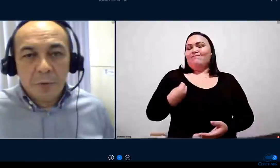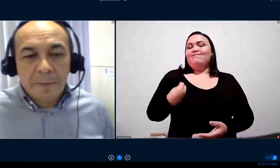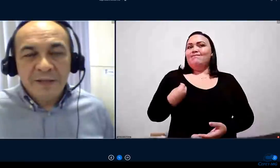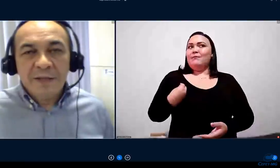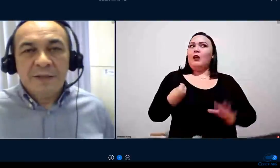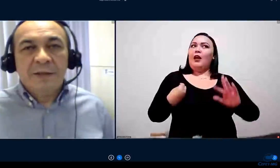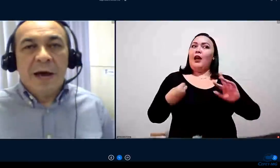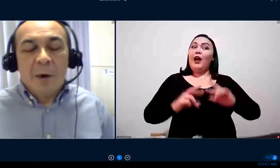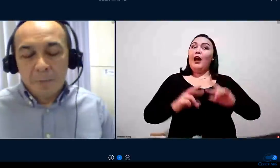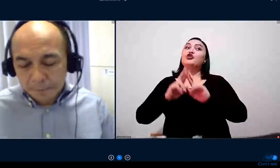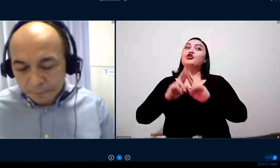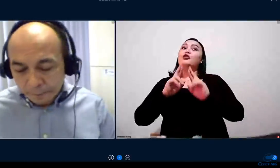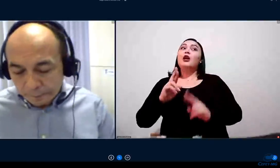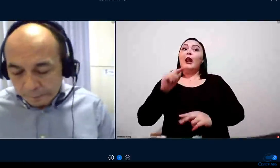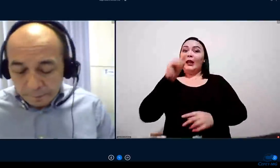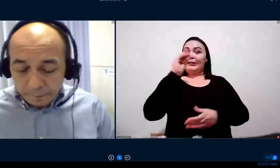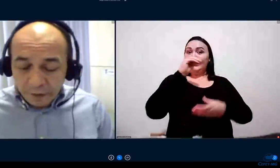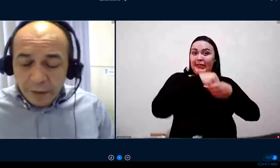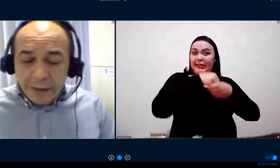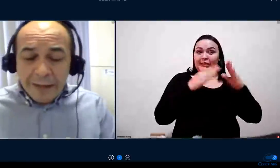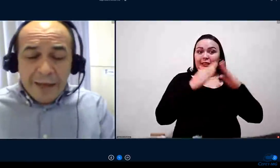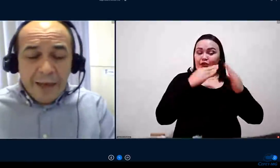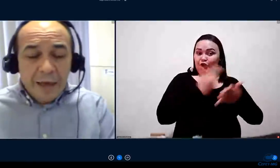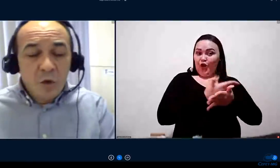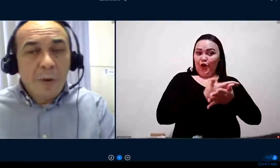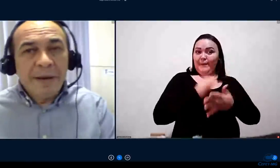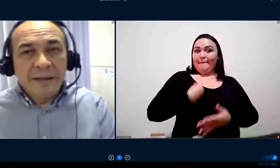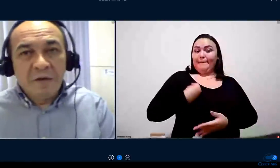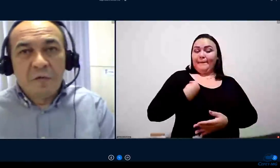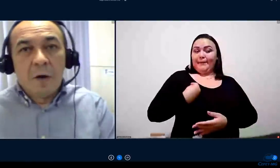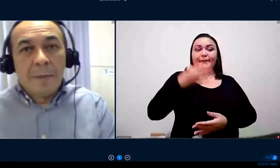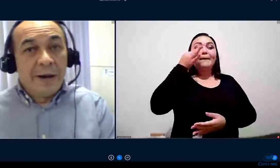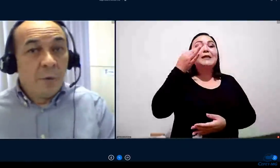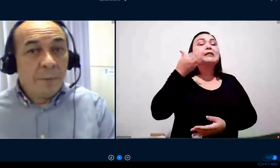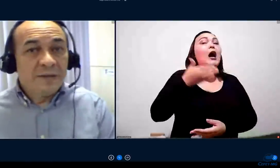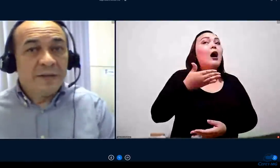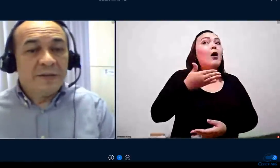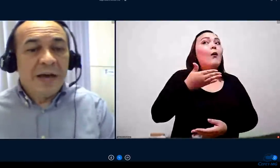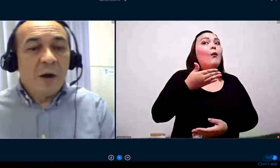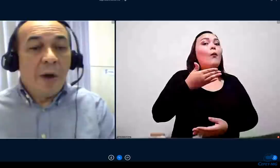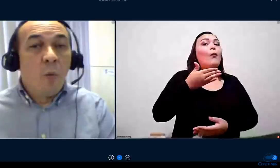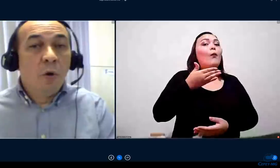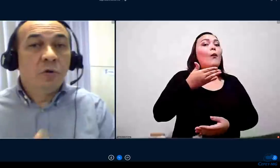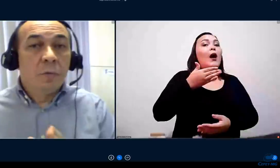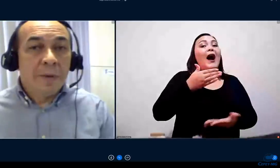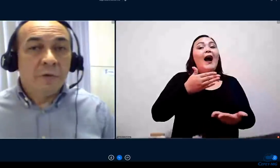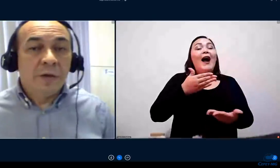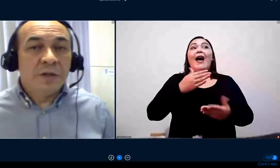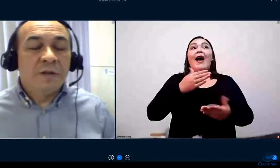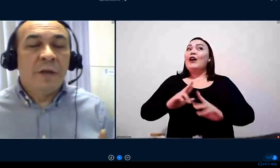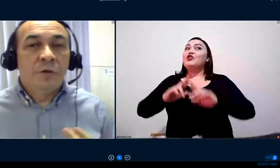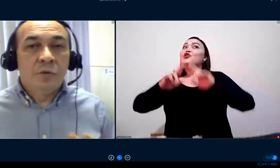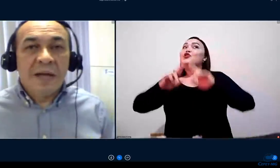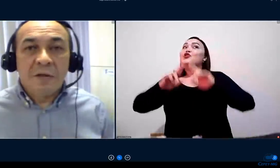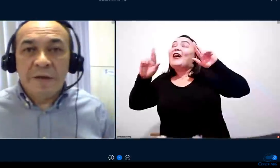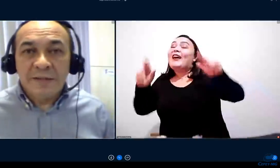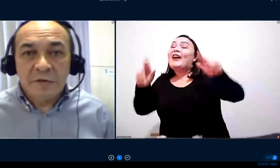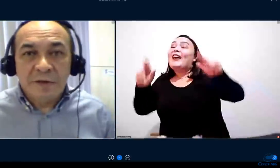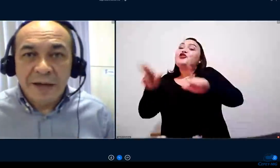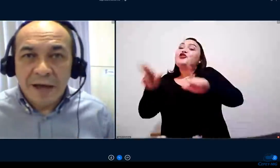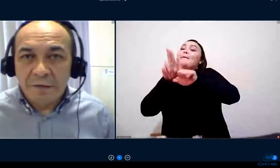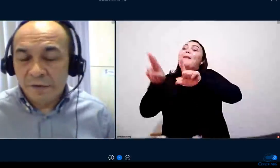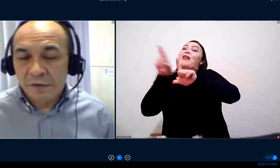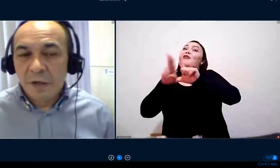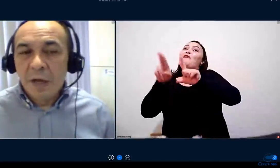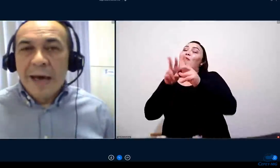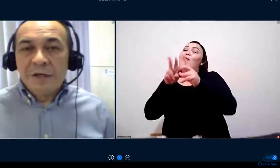aluno presencial em uma plataforma não presencial é um outro momento que a gente tem que estudar diversas